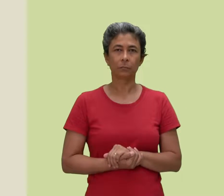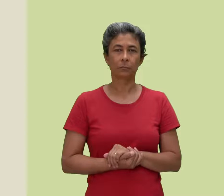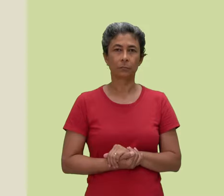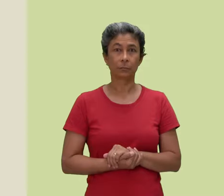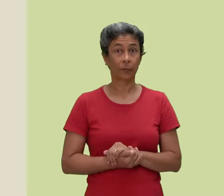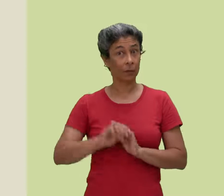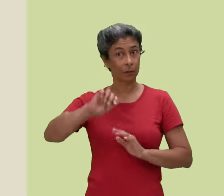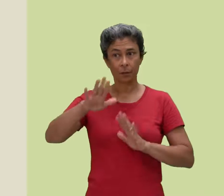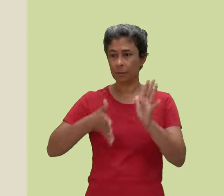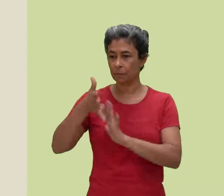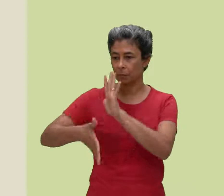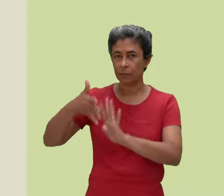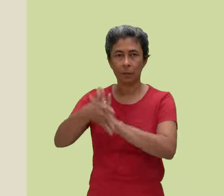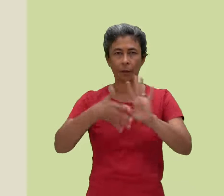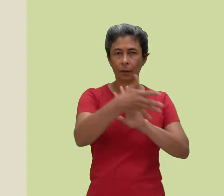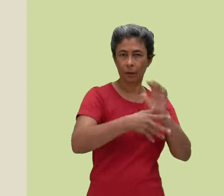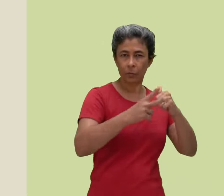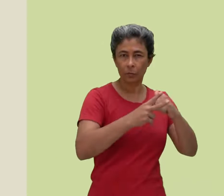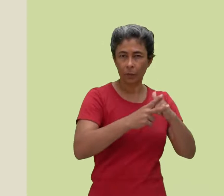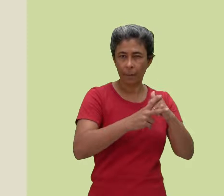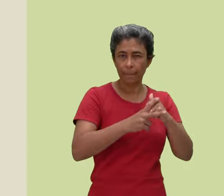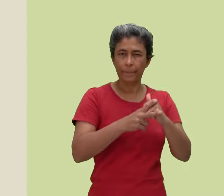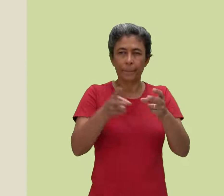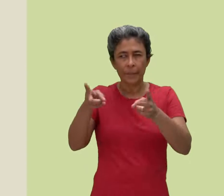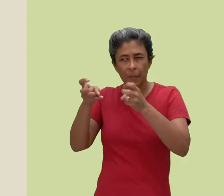Na sinalização desses verbos, precisamos ter atenção.